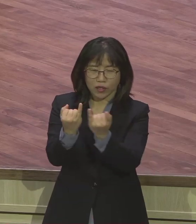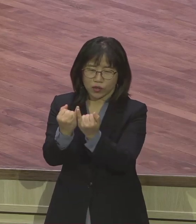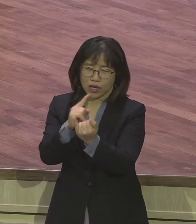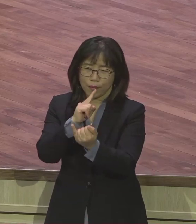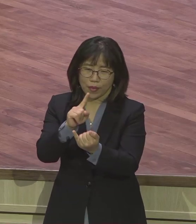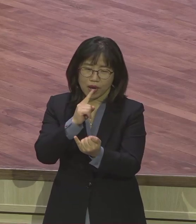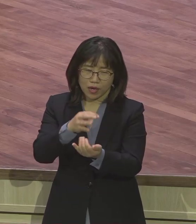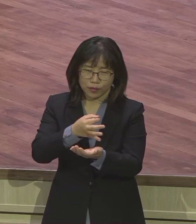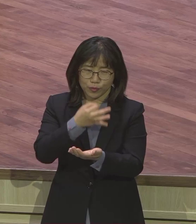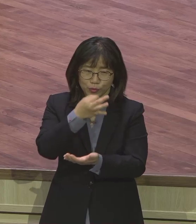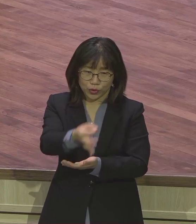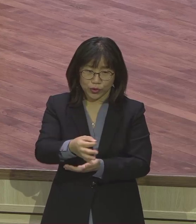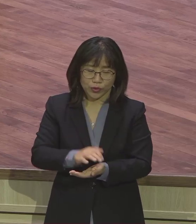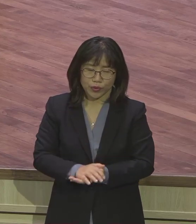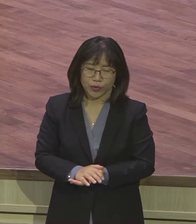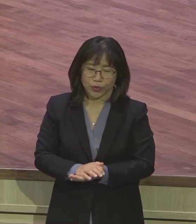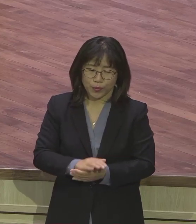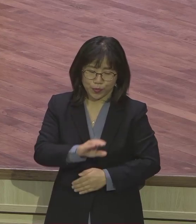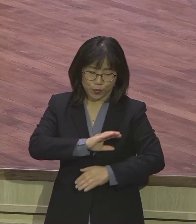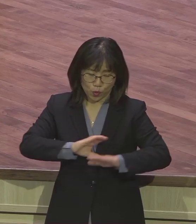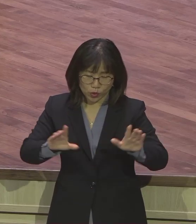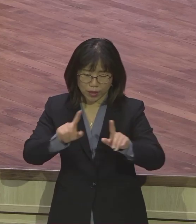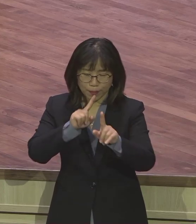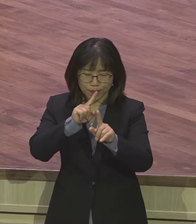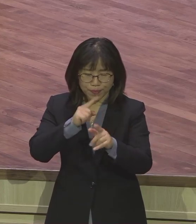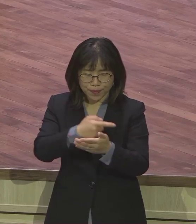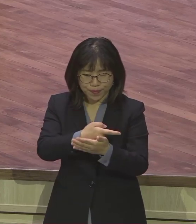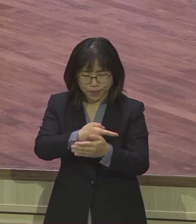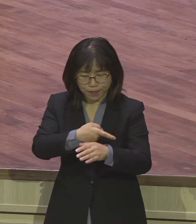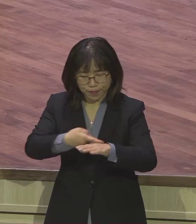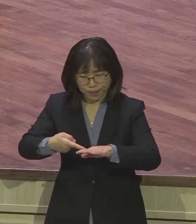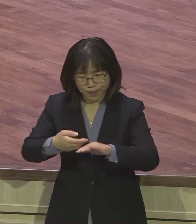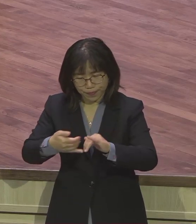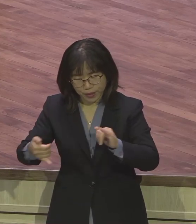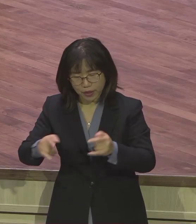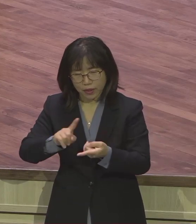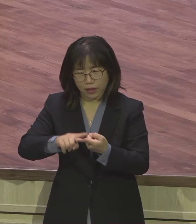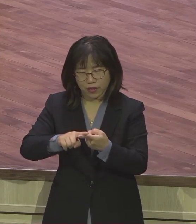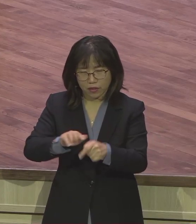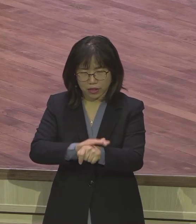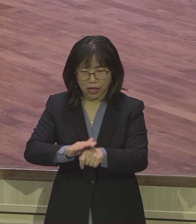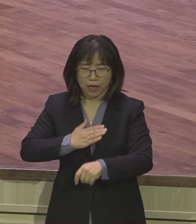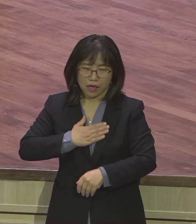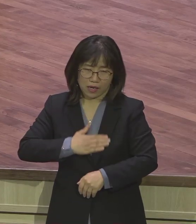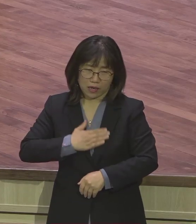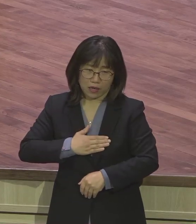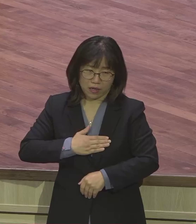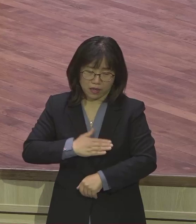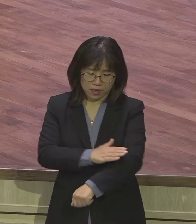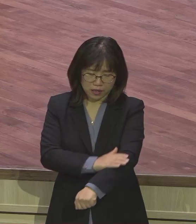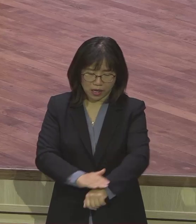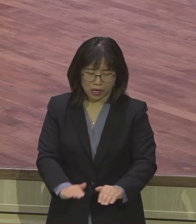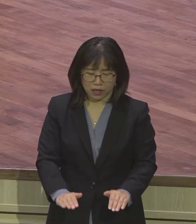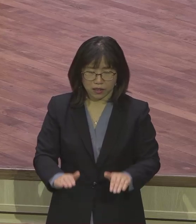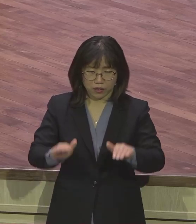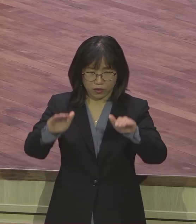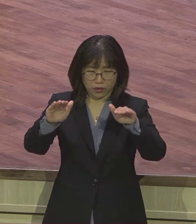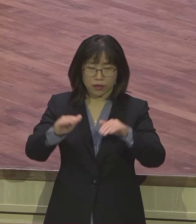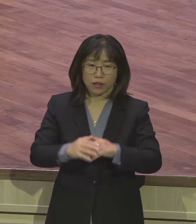시절부터 피어낙의 비밀을 붙잡고 자란 레위 남자란 말이에요. 이렇게 성장한 거예요. 어렸을 때부터 아버지 엄마가 제사 지는 거